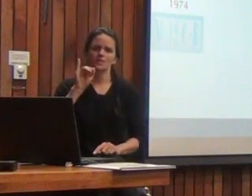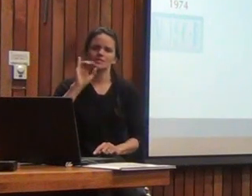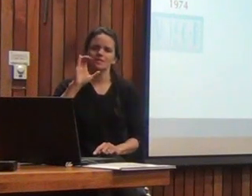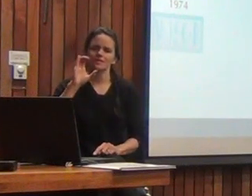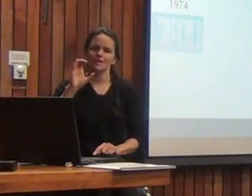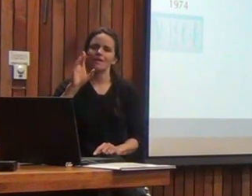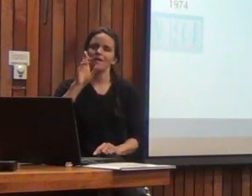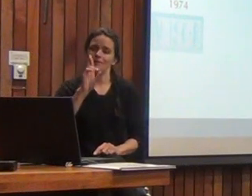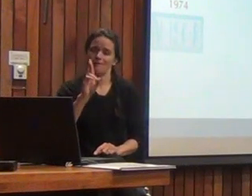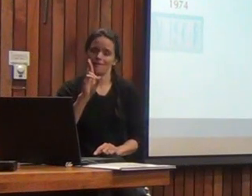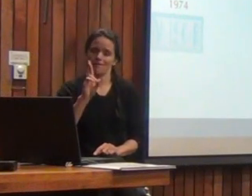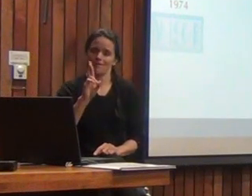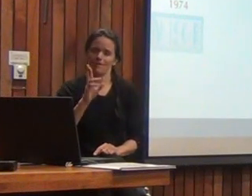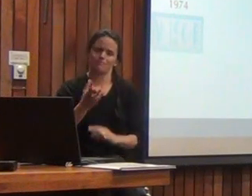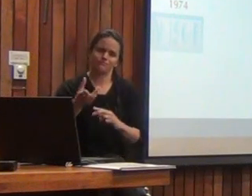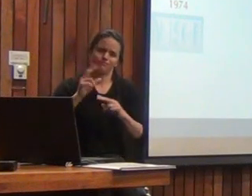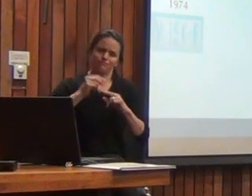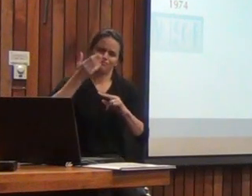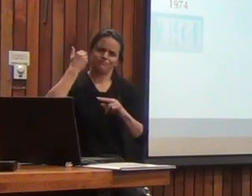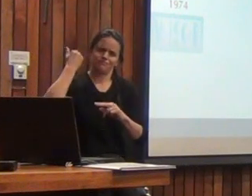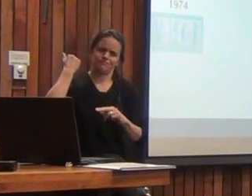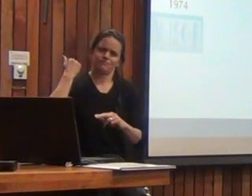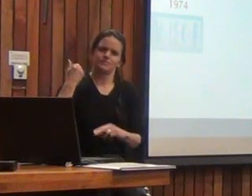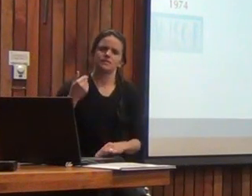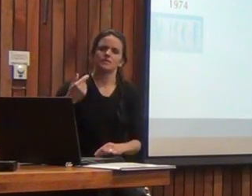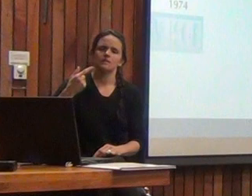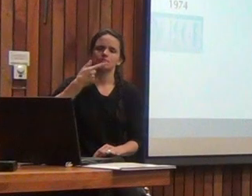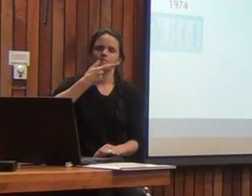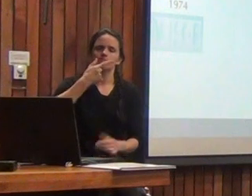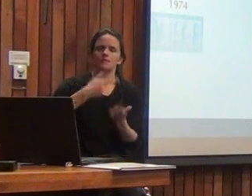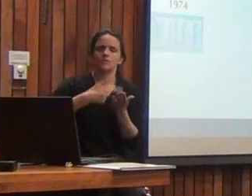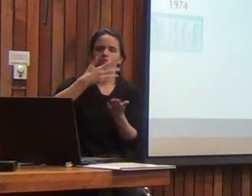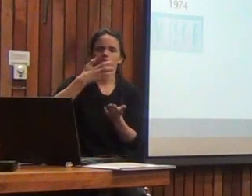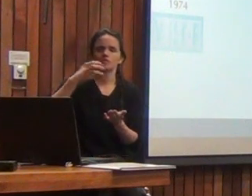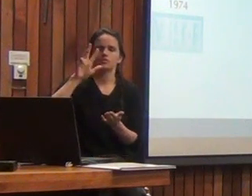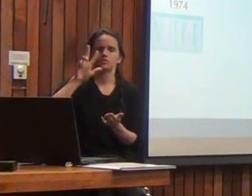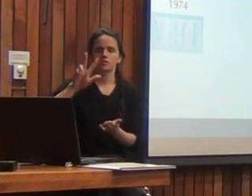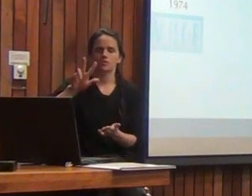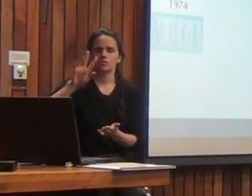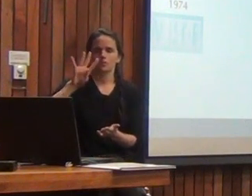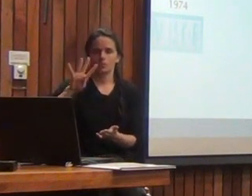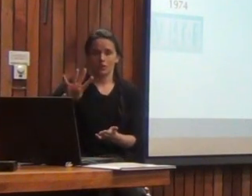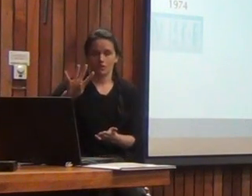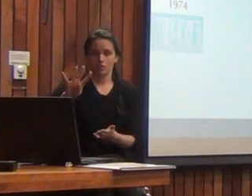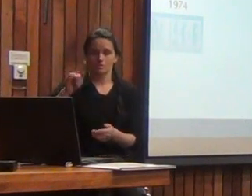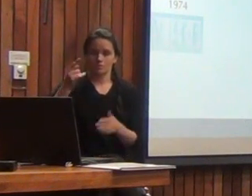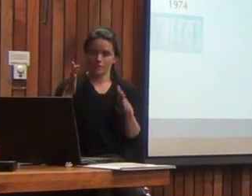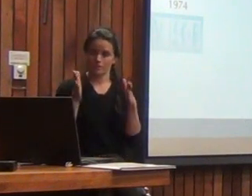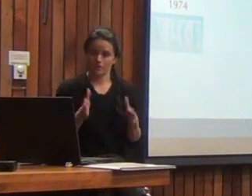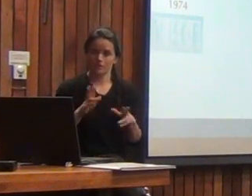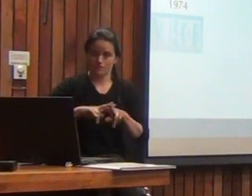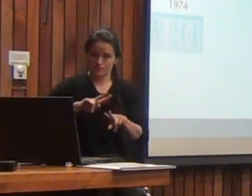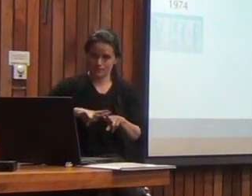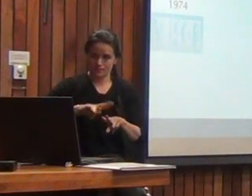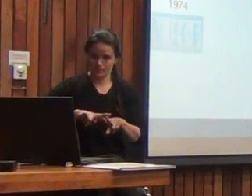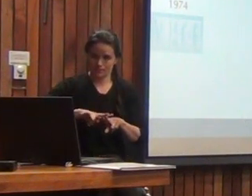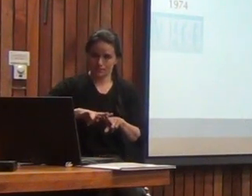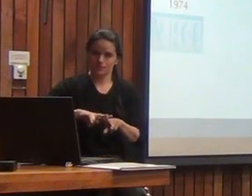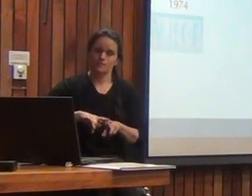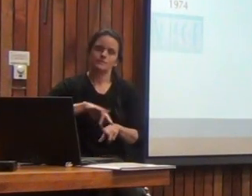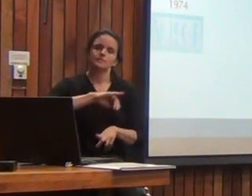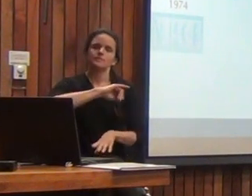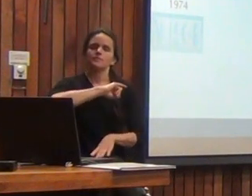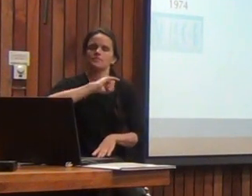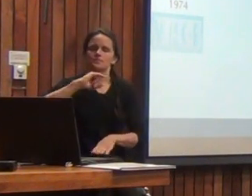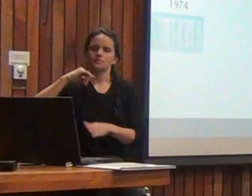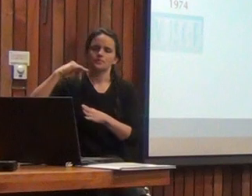ustedes se acuerdan, desde el año 84, creo que fue la primera batería que se produjo, pero